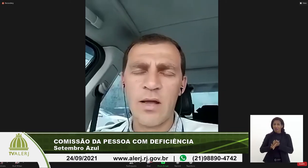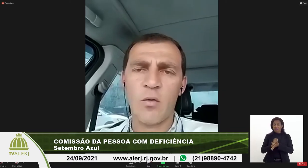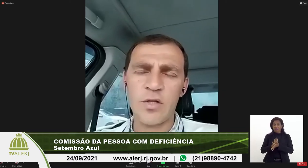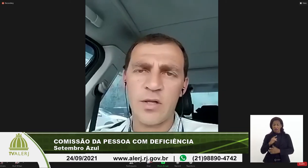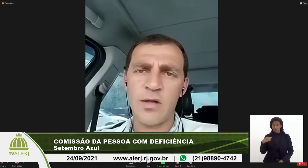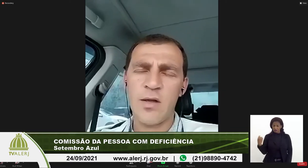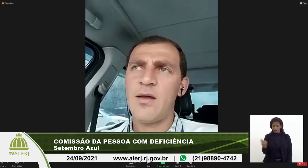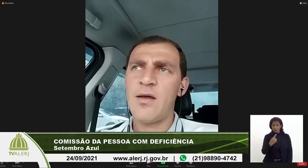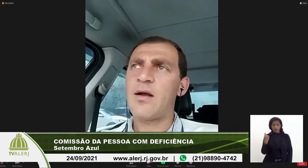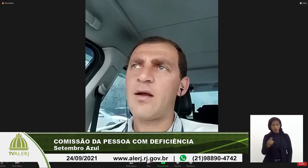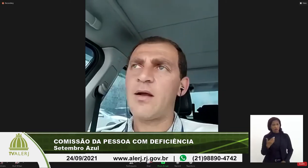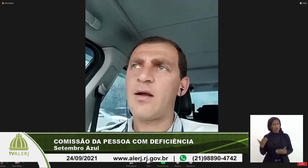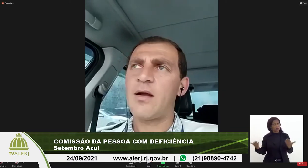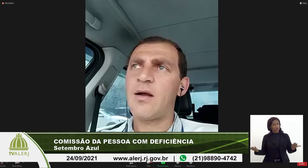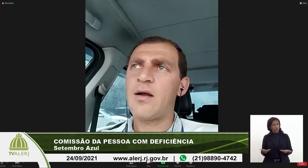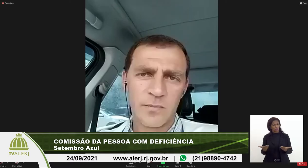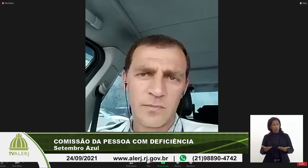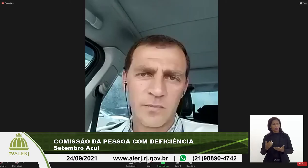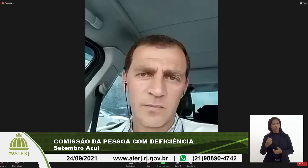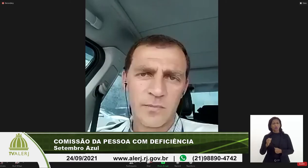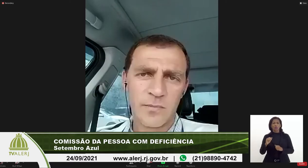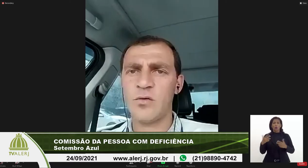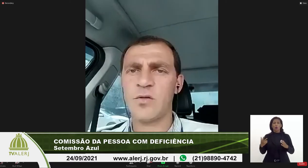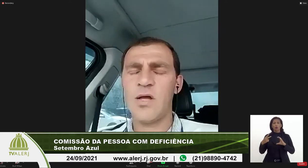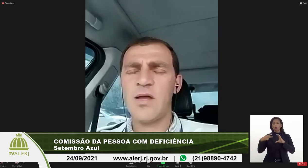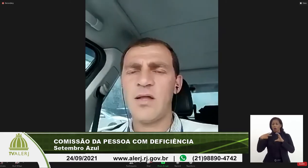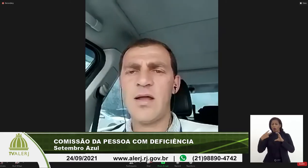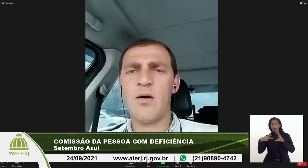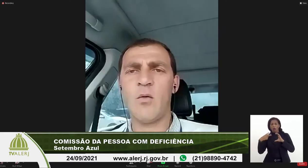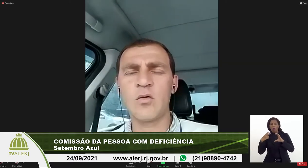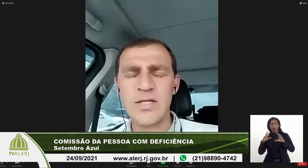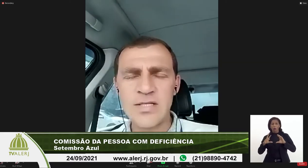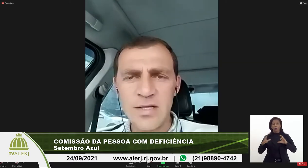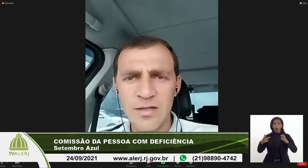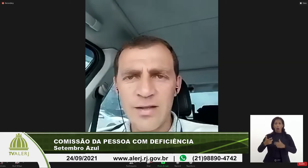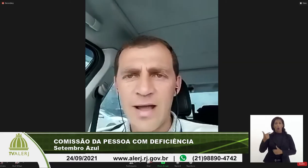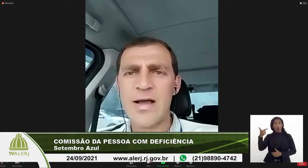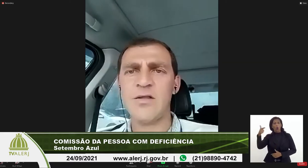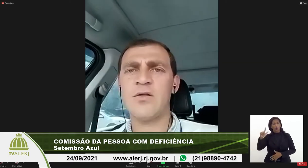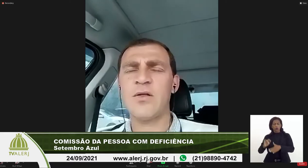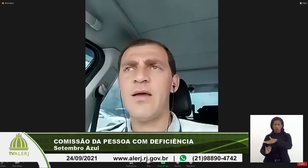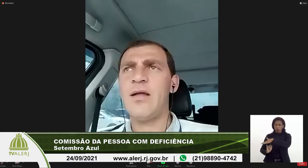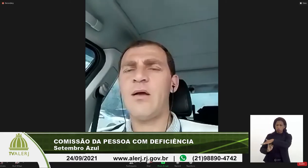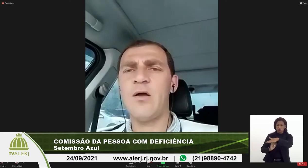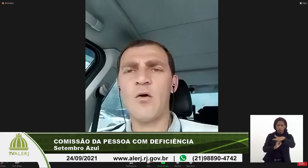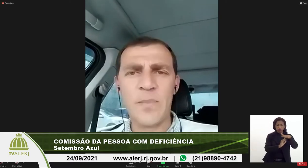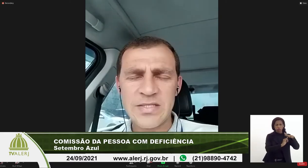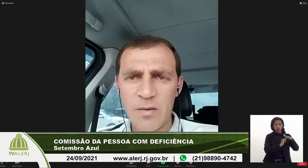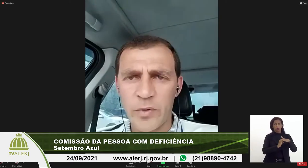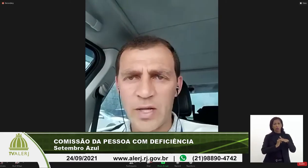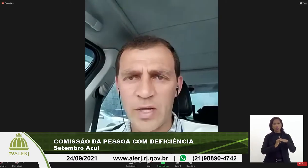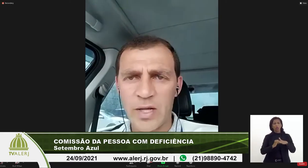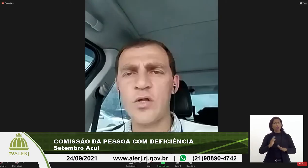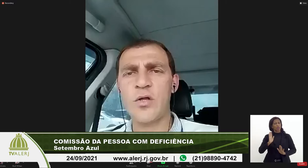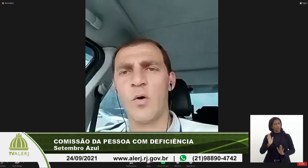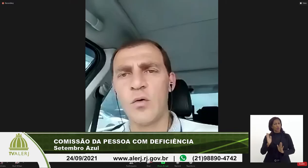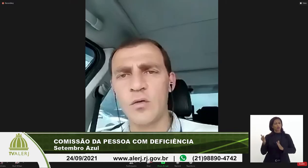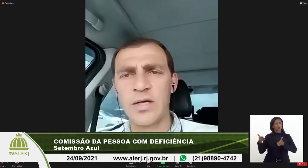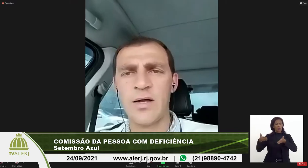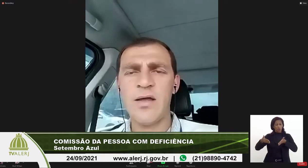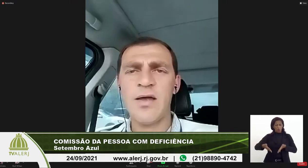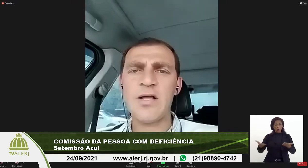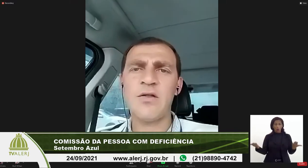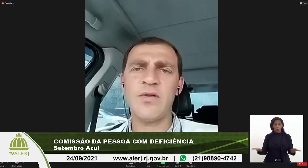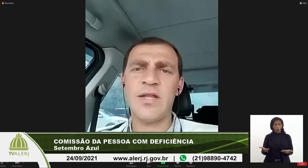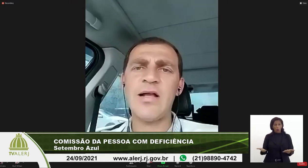hoje, Câmara dos Deputados, outras entidades, eu que passei por aqui hoje